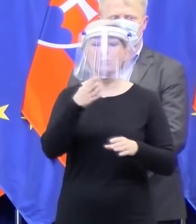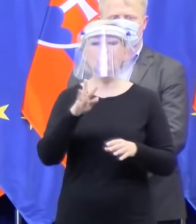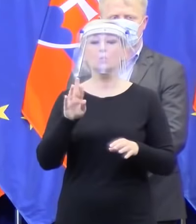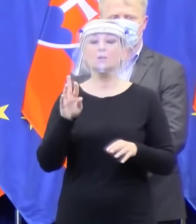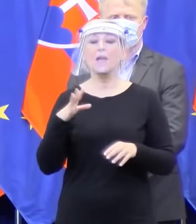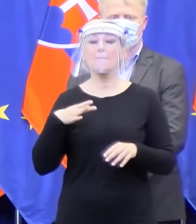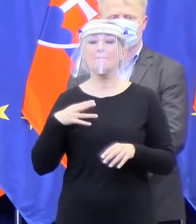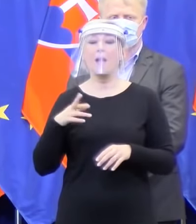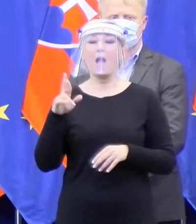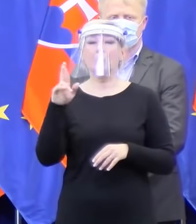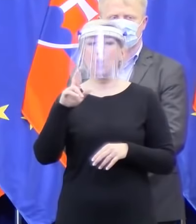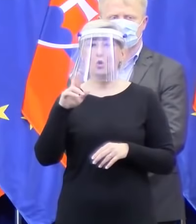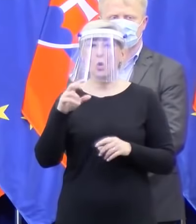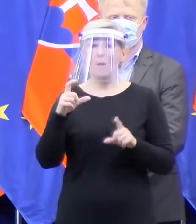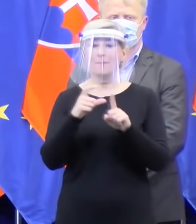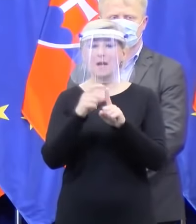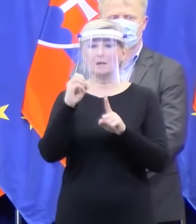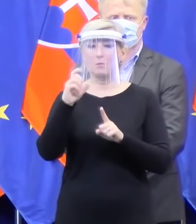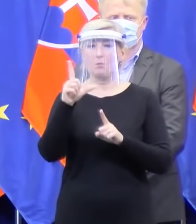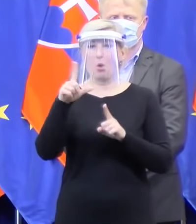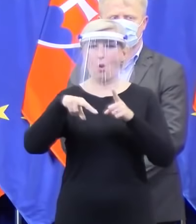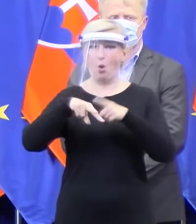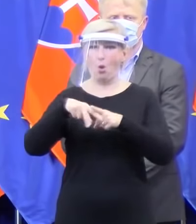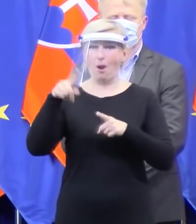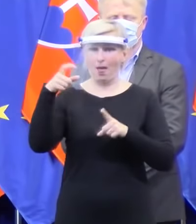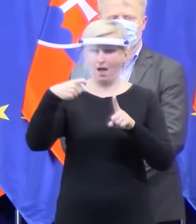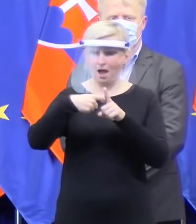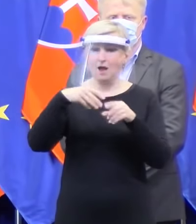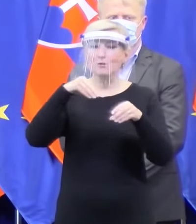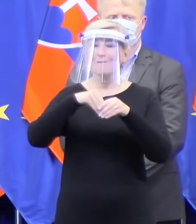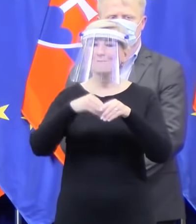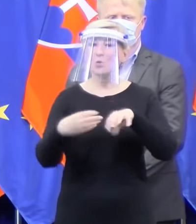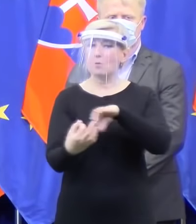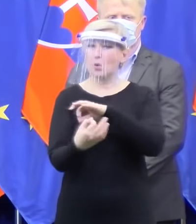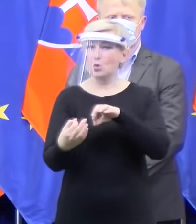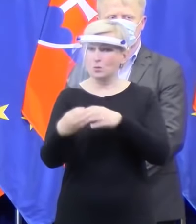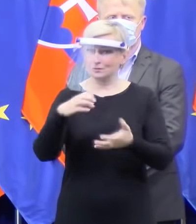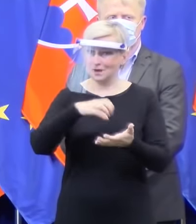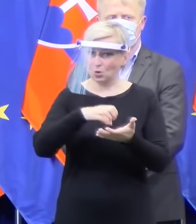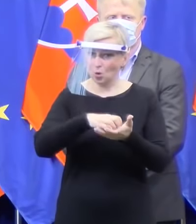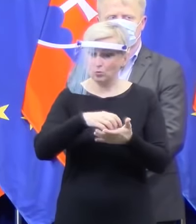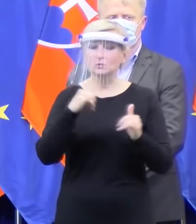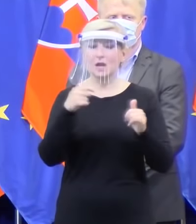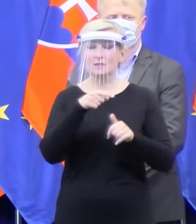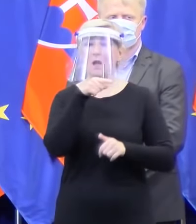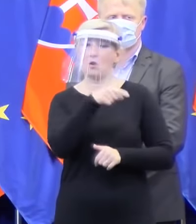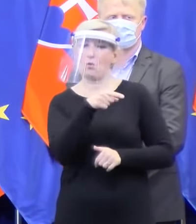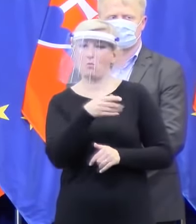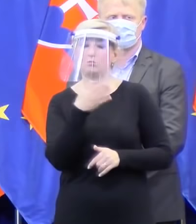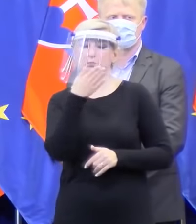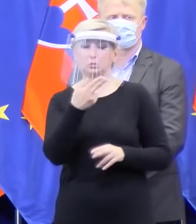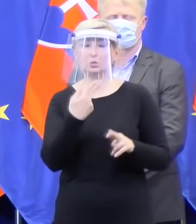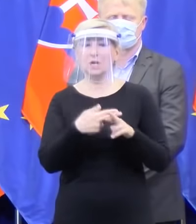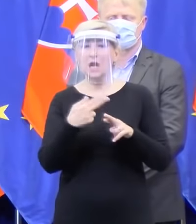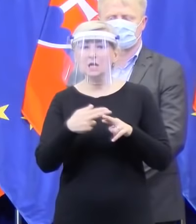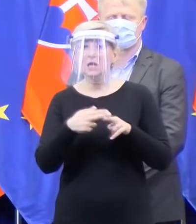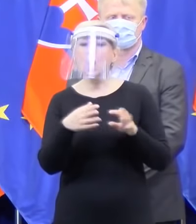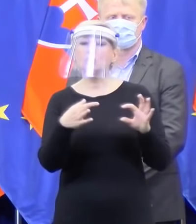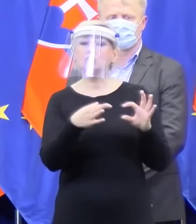teda s ďalším človekom budeme mať dvoch ľudí, ktorí budú v podstate dedikovaní presne iba na túto otázku problematiky a